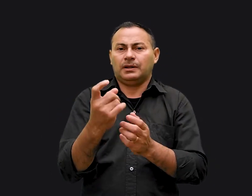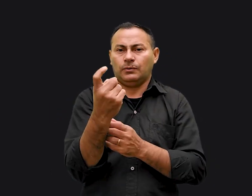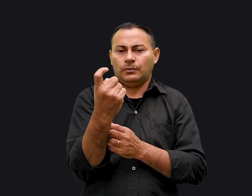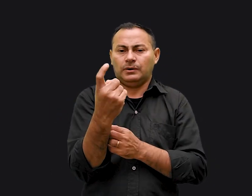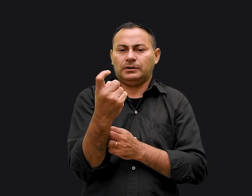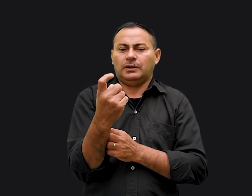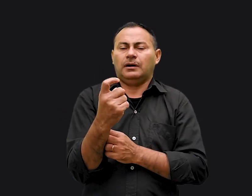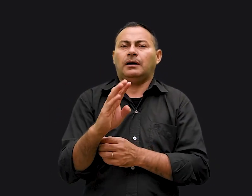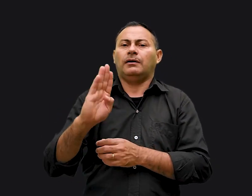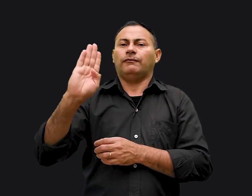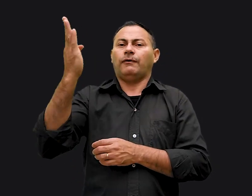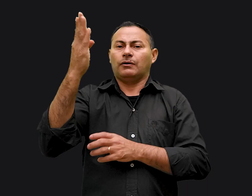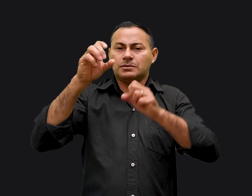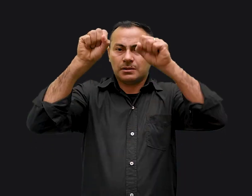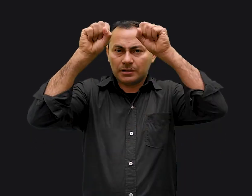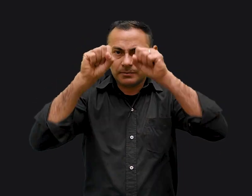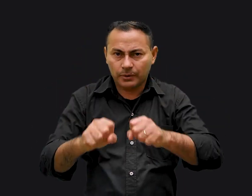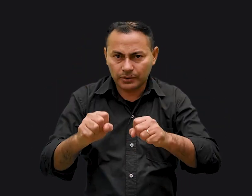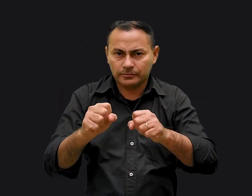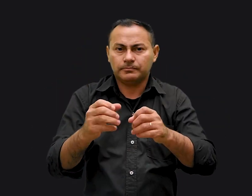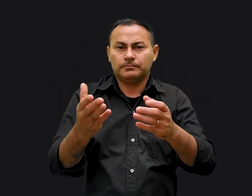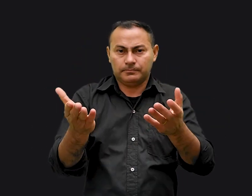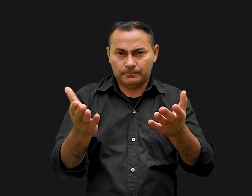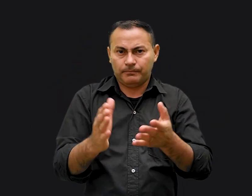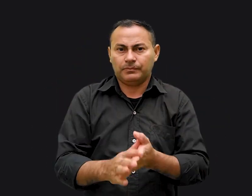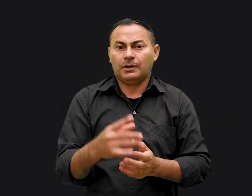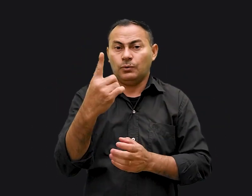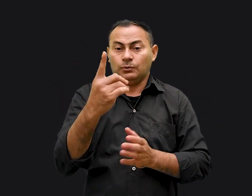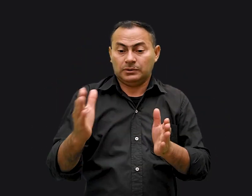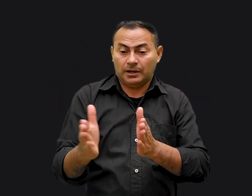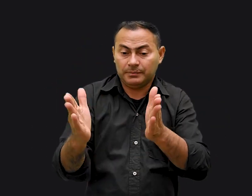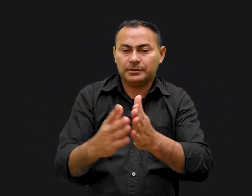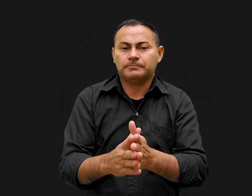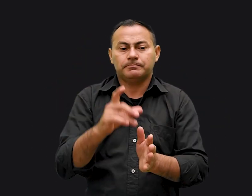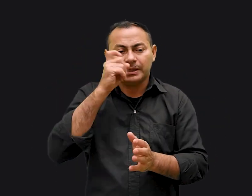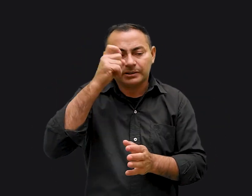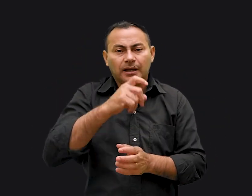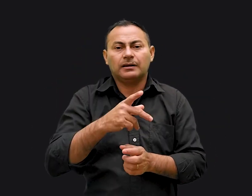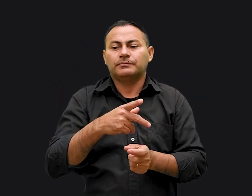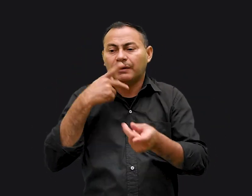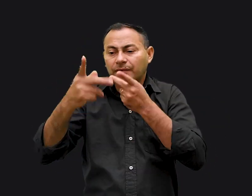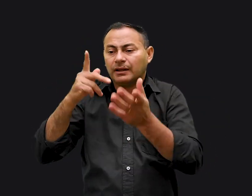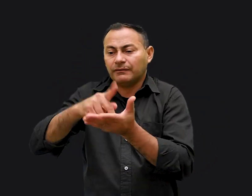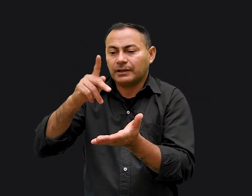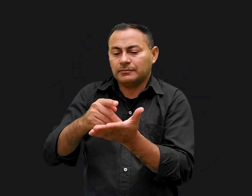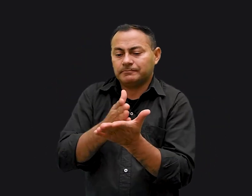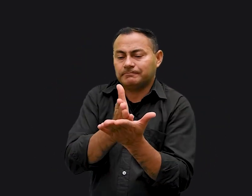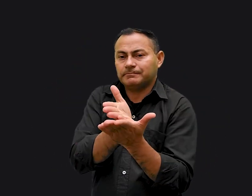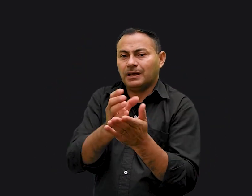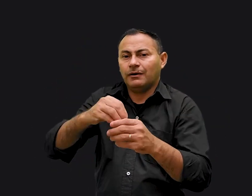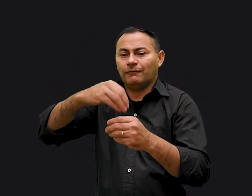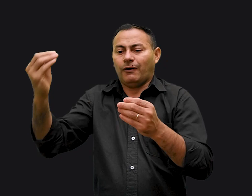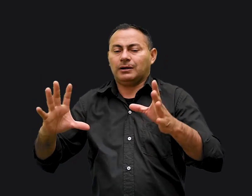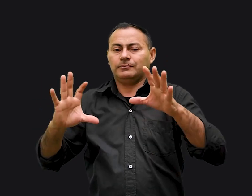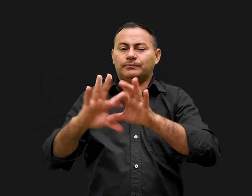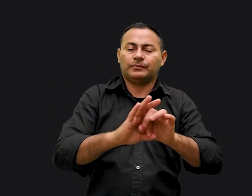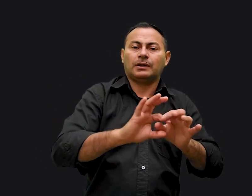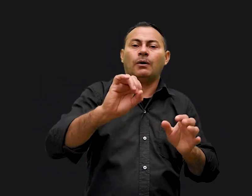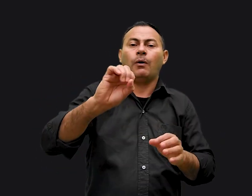unicamente sobre falso testemunho Um dos caminhos para se mentir é dizer a verdade fora do contexto Ou dizer somente